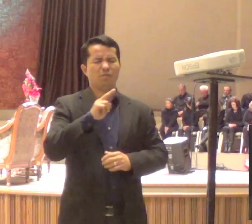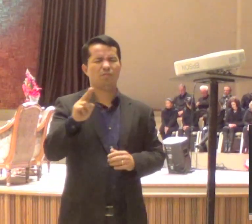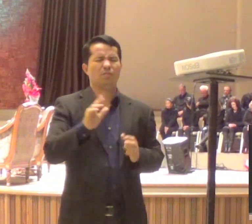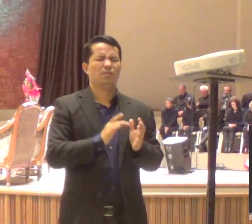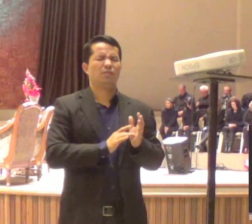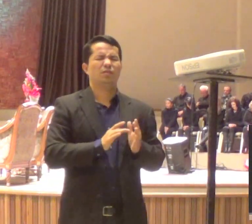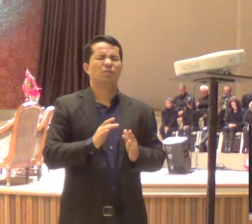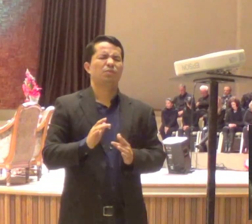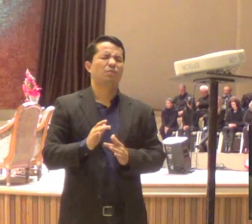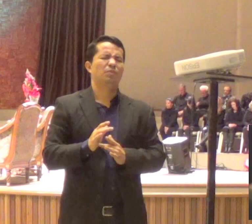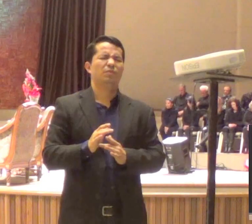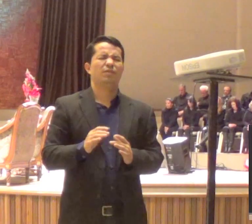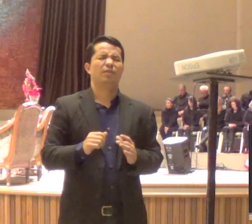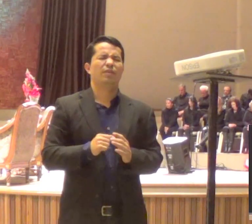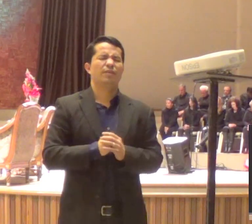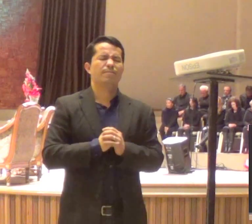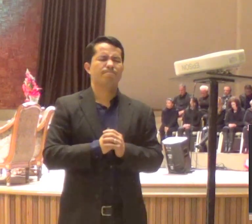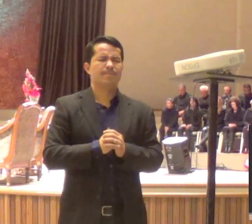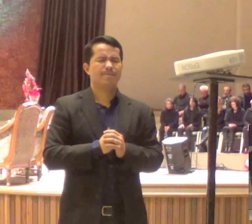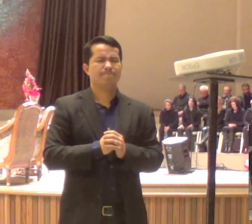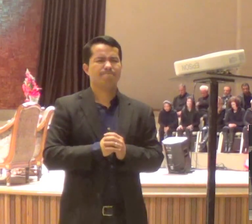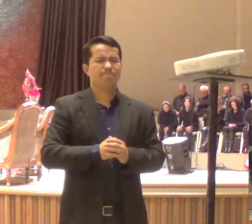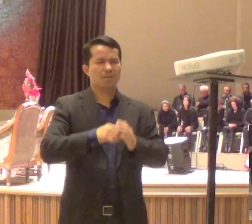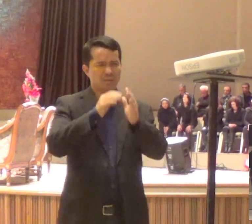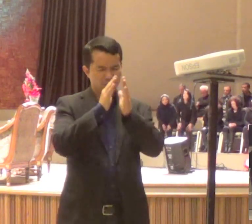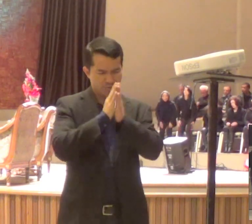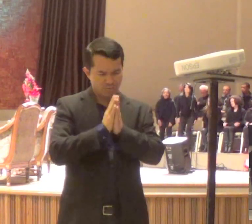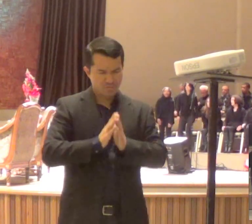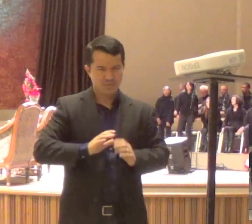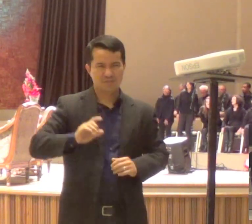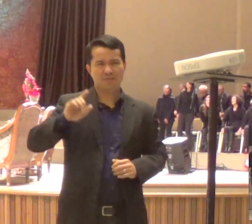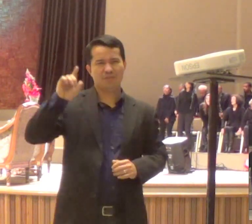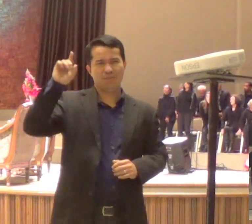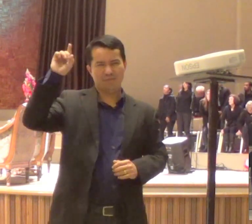e amém, adoremos, ao Senhor, Senhor, o do Senhor. Música